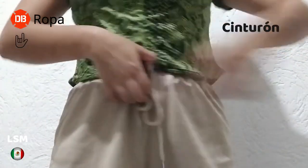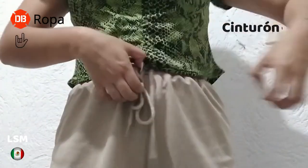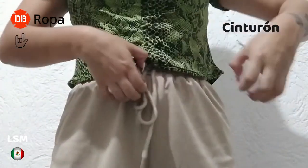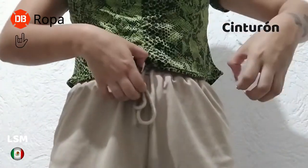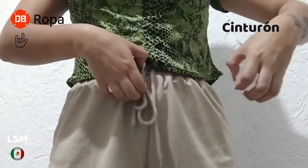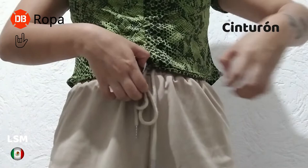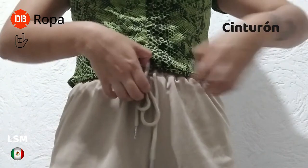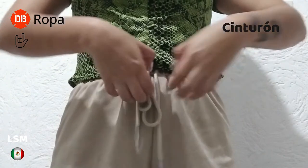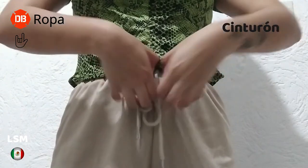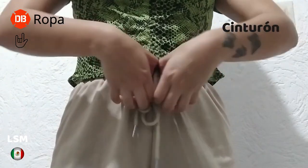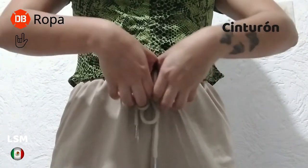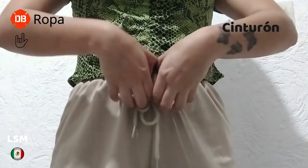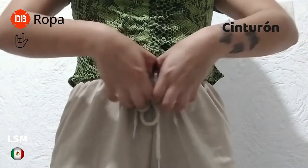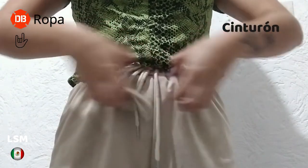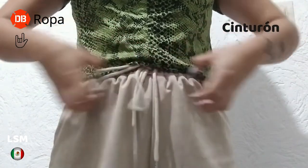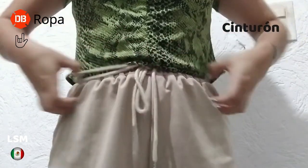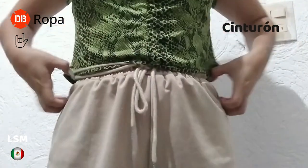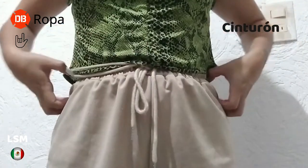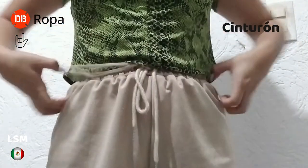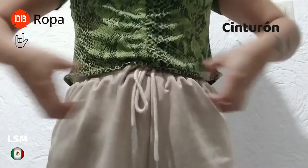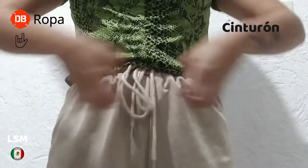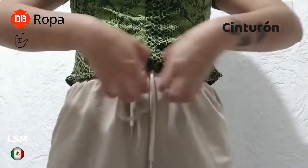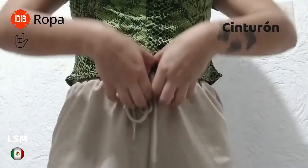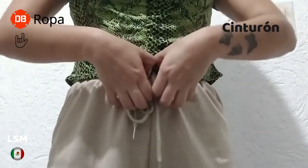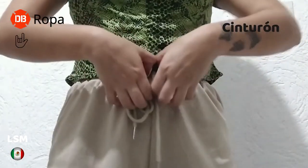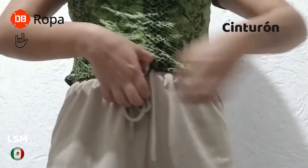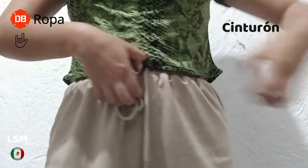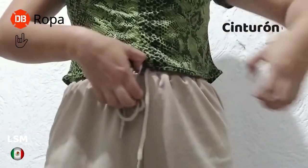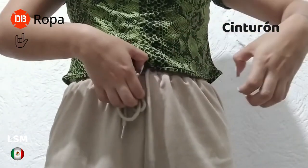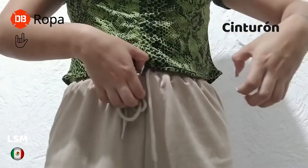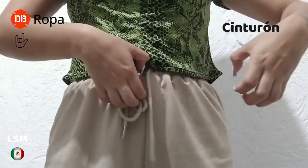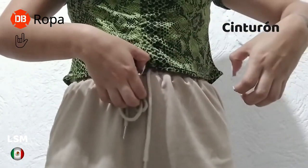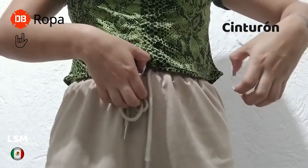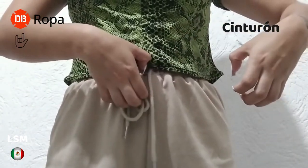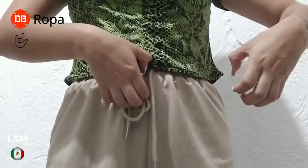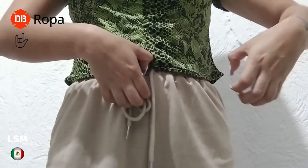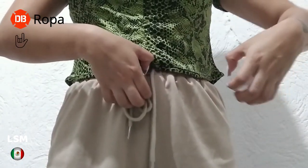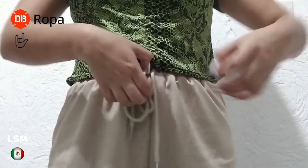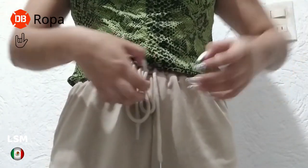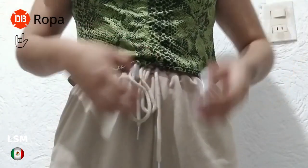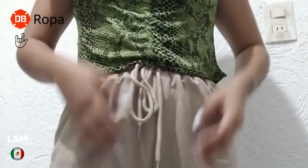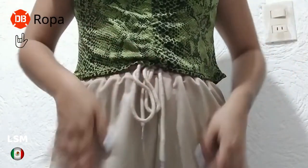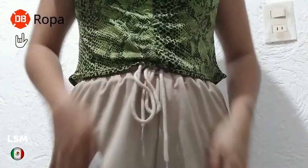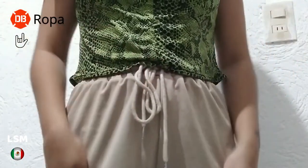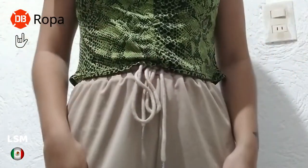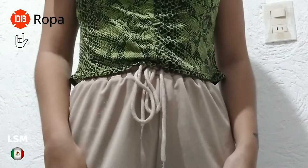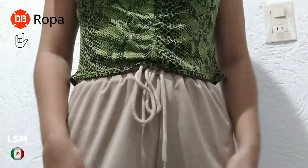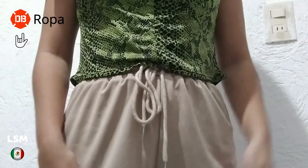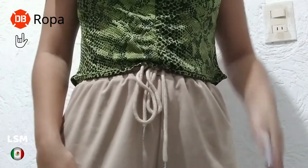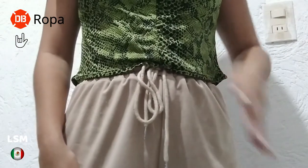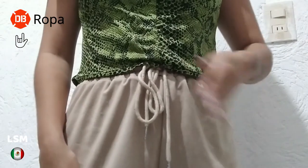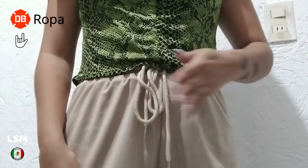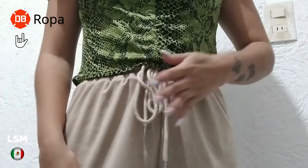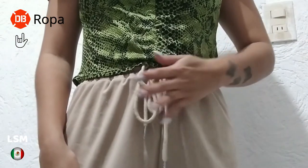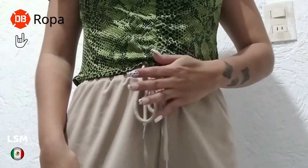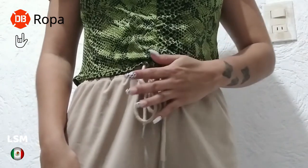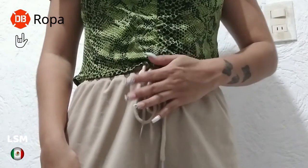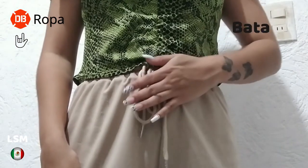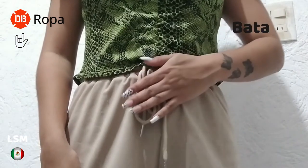ajustar. Desde el centro. Ajustar. Cinturón. El siguiente es bata y lo único que vamos a hacer es